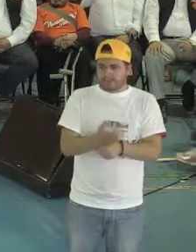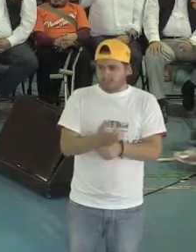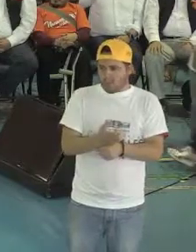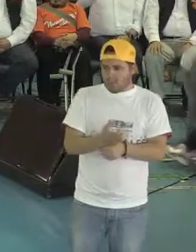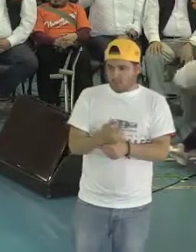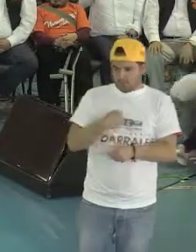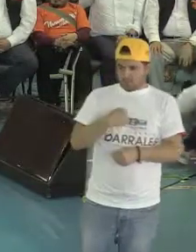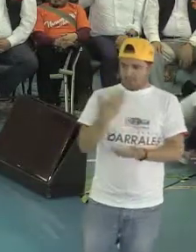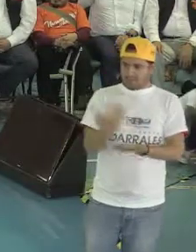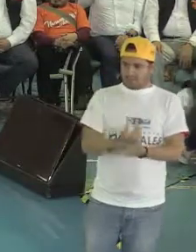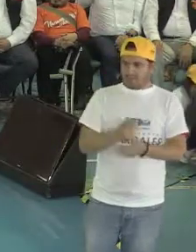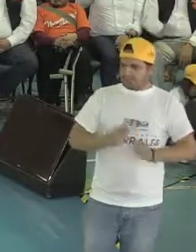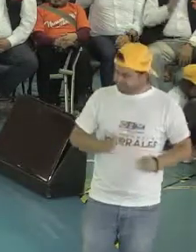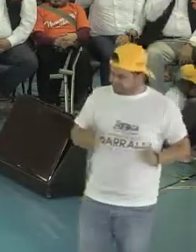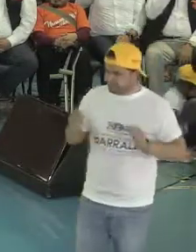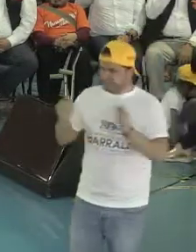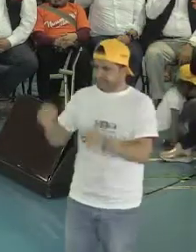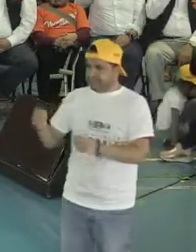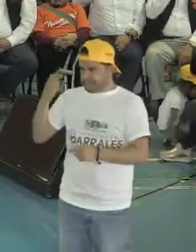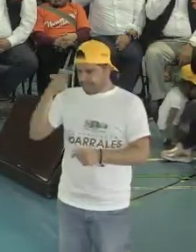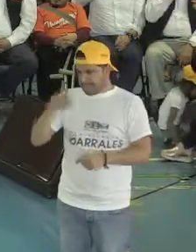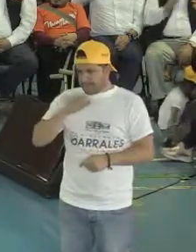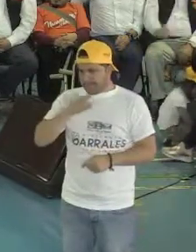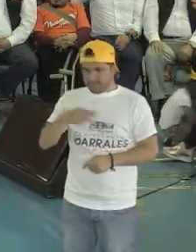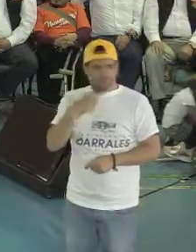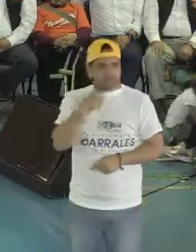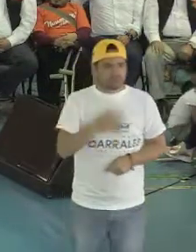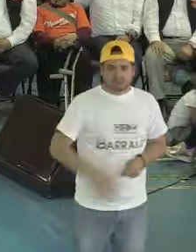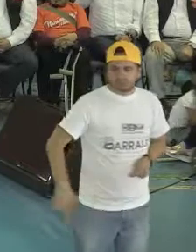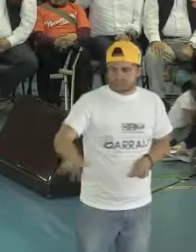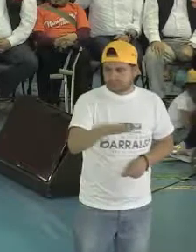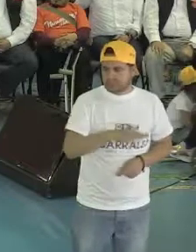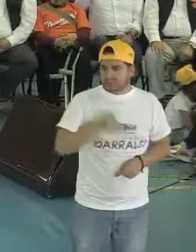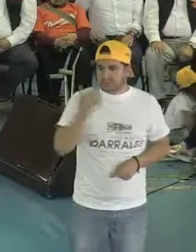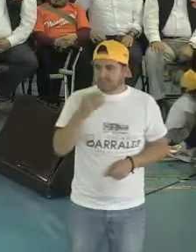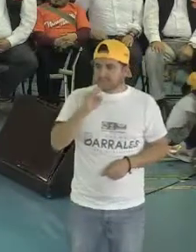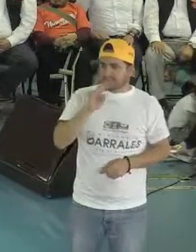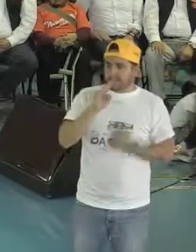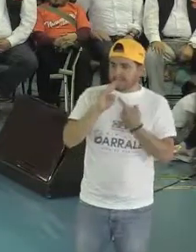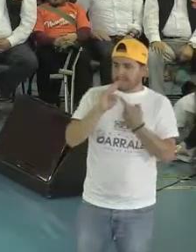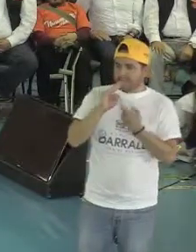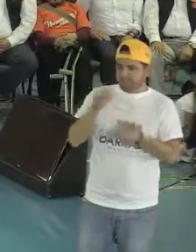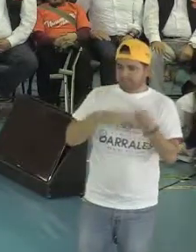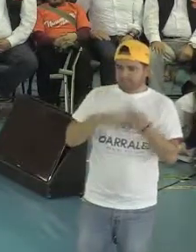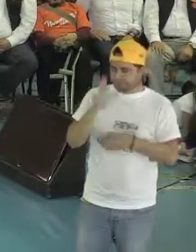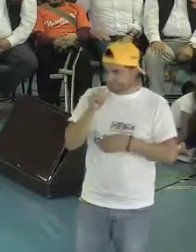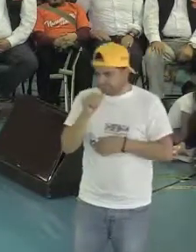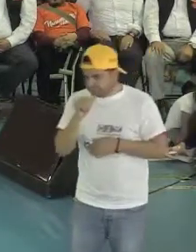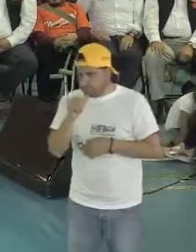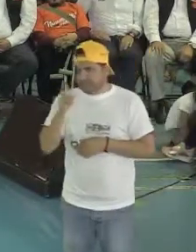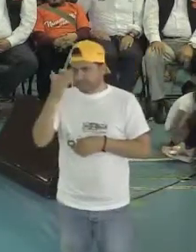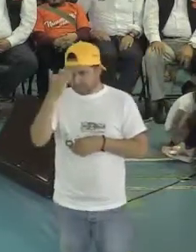problemas para que me ayuden a pasar la voz. Y le digan a muchas mamás que hoy no vinieron, pero que conocen